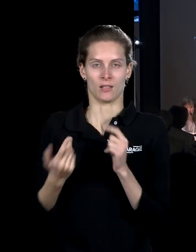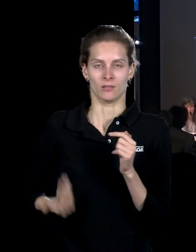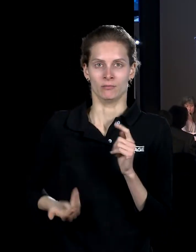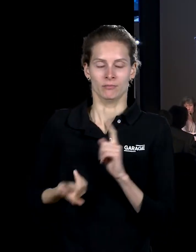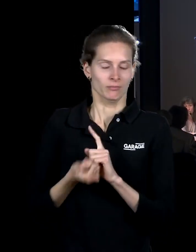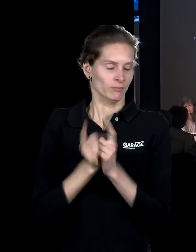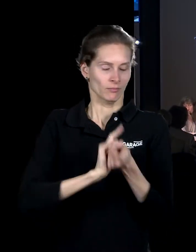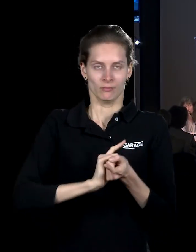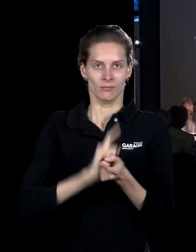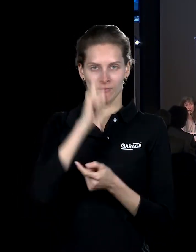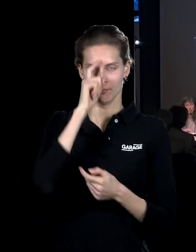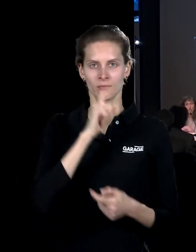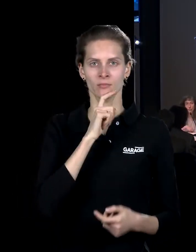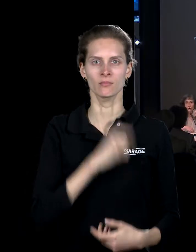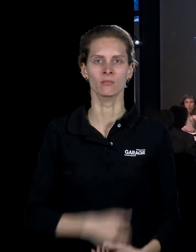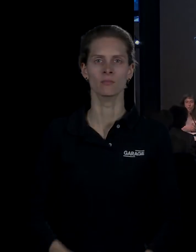их будет работать.